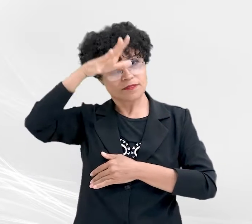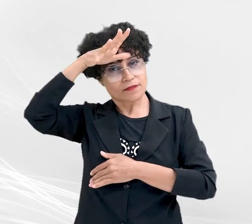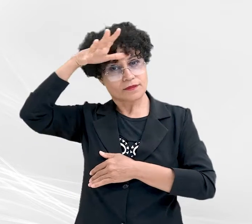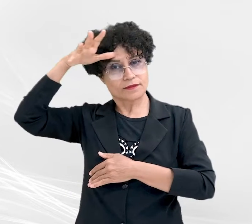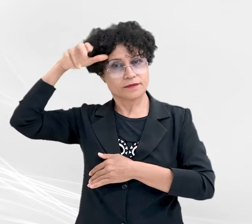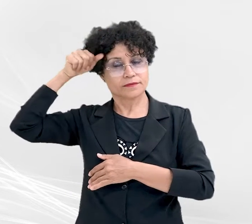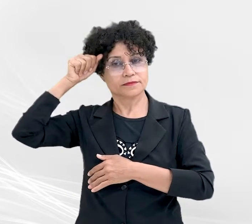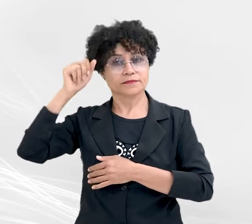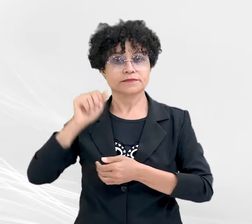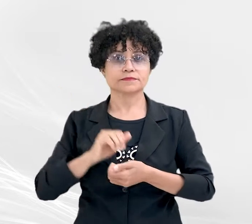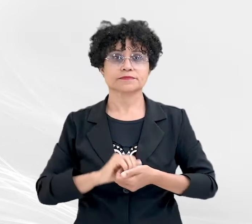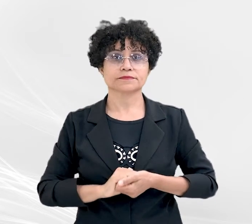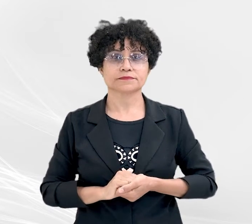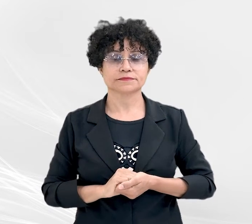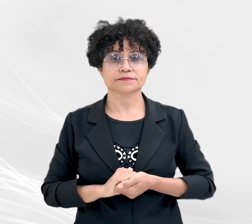Público do Estado de Mato Grosso.